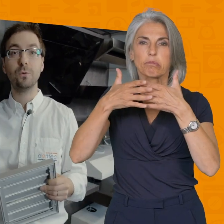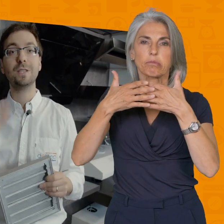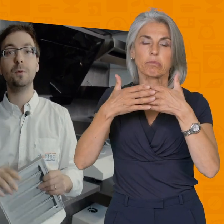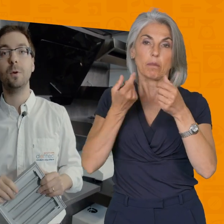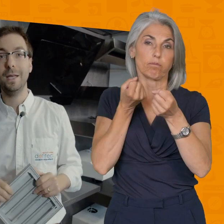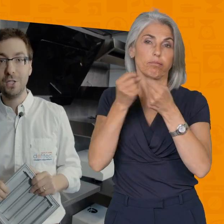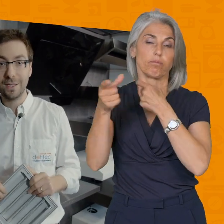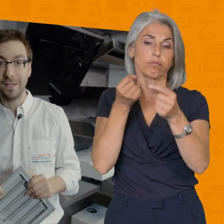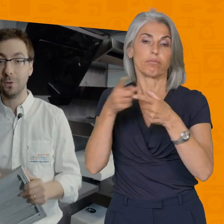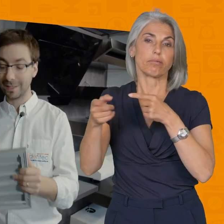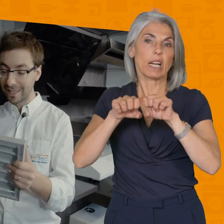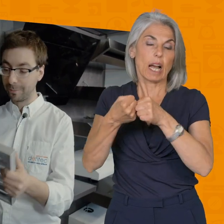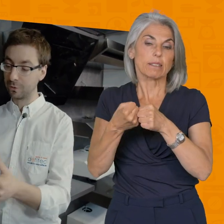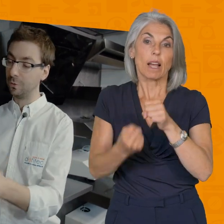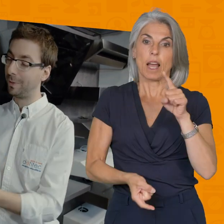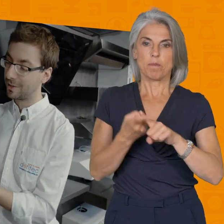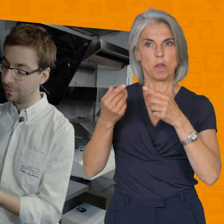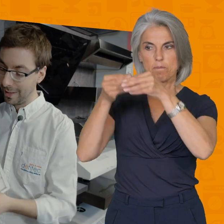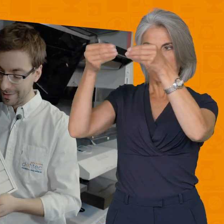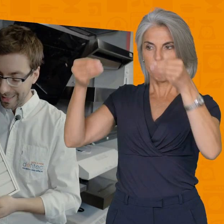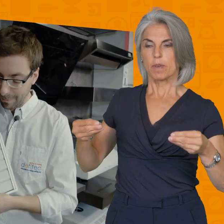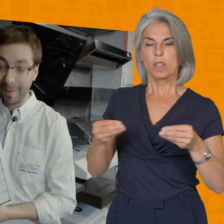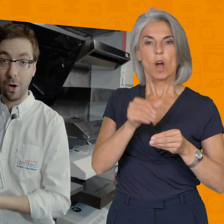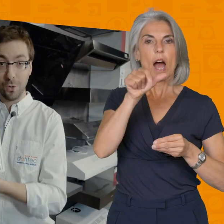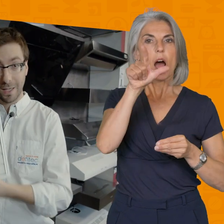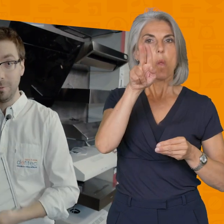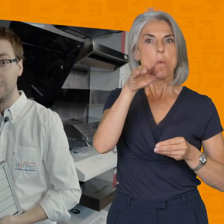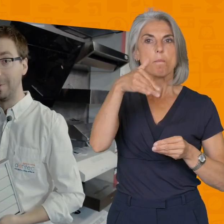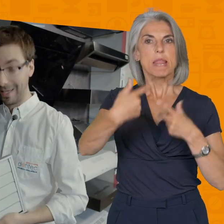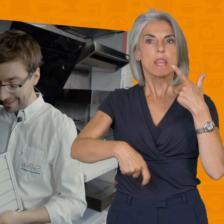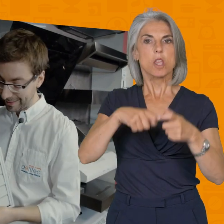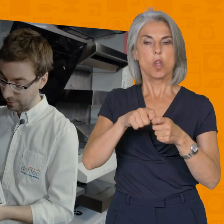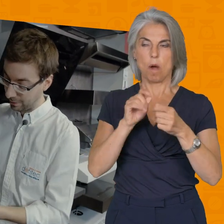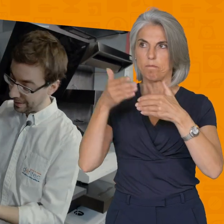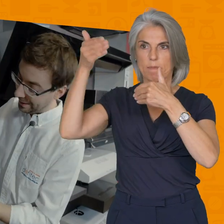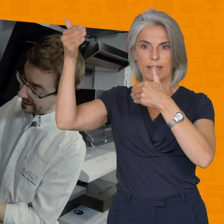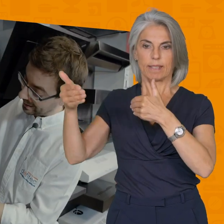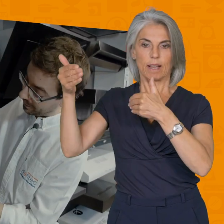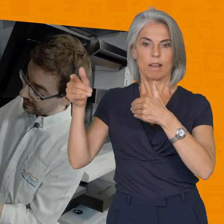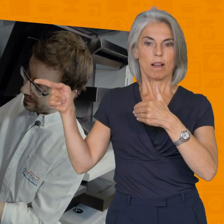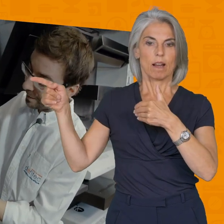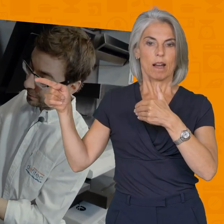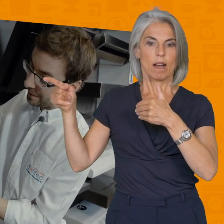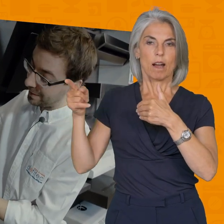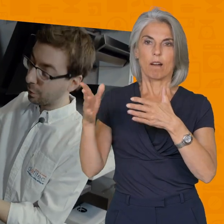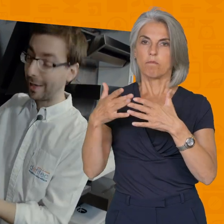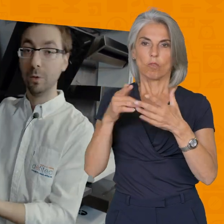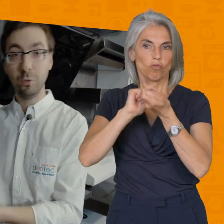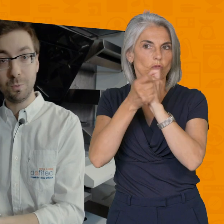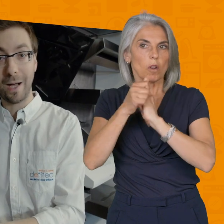font simplement éjecter donc c'est très important nous plaçons des clapets en aluminium à l'extérieur clapet en aluminium anodisé donc elles ne bougent pas